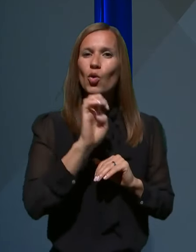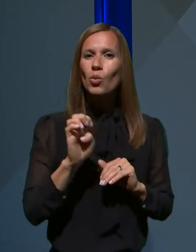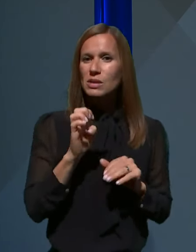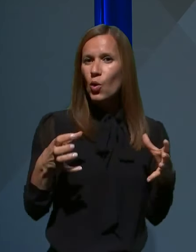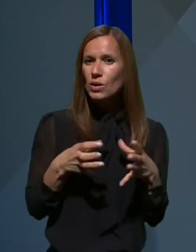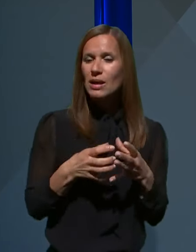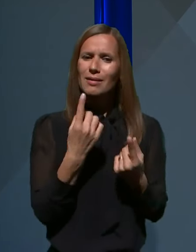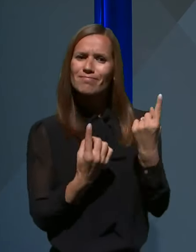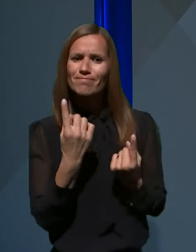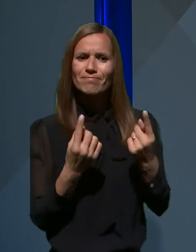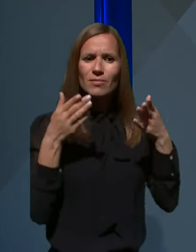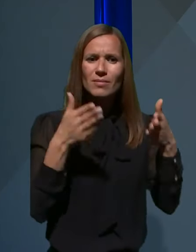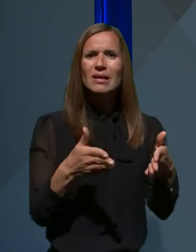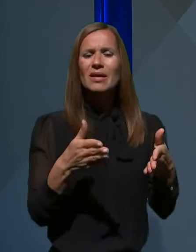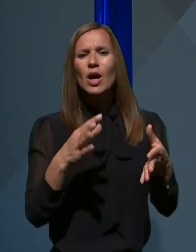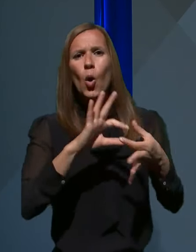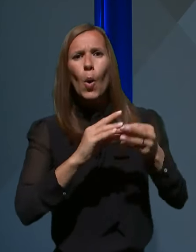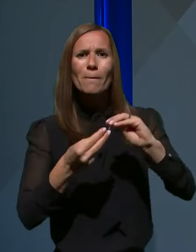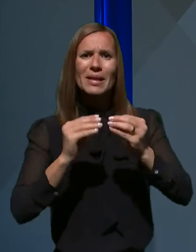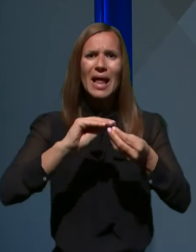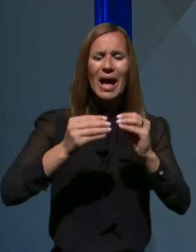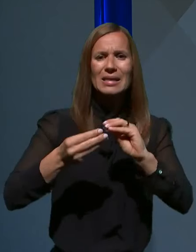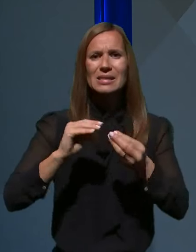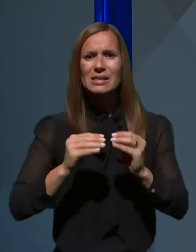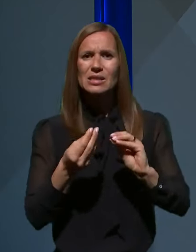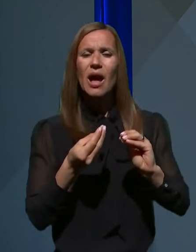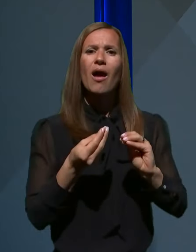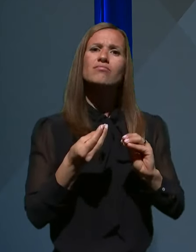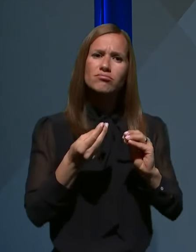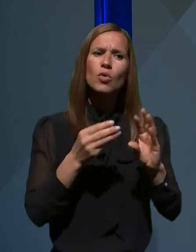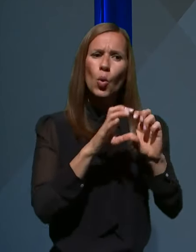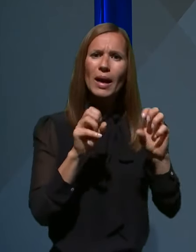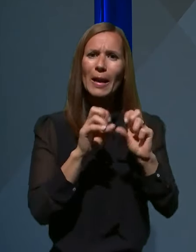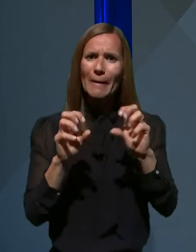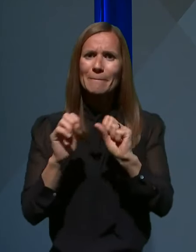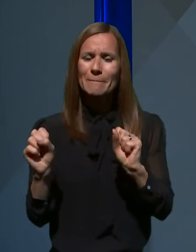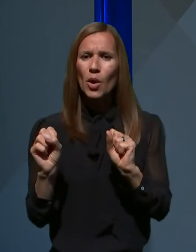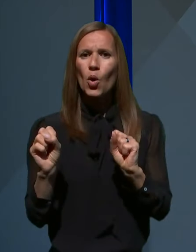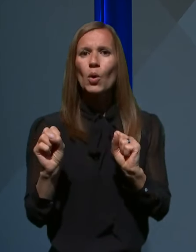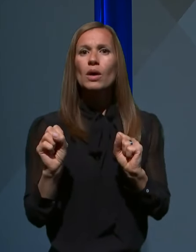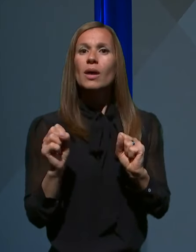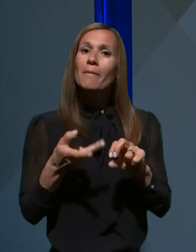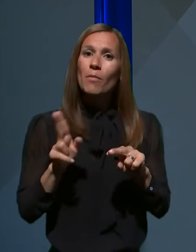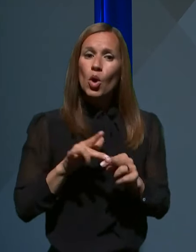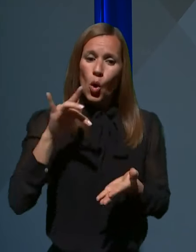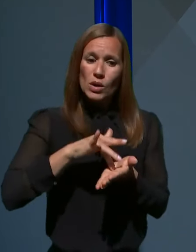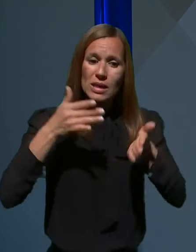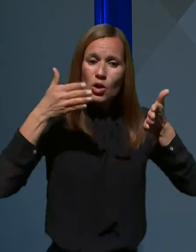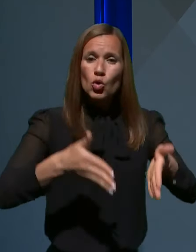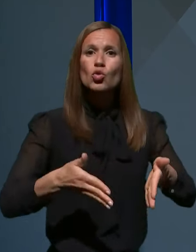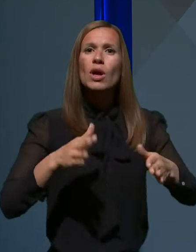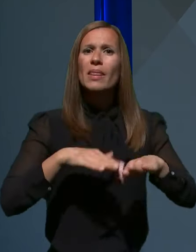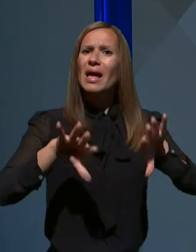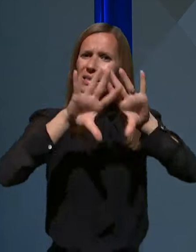v preplet različnih sebi enakovrednih ukrepov, osredotočenosti na celovite